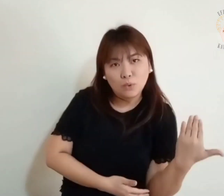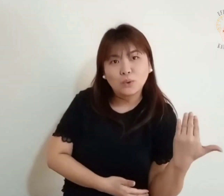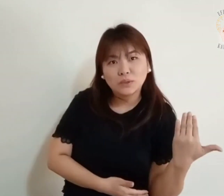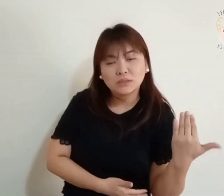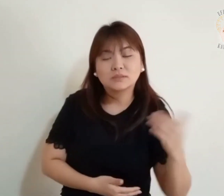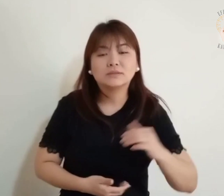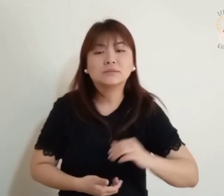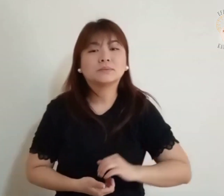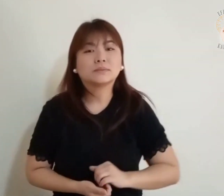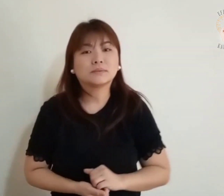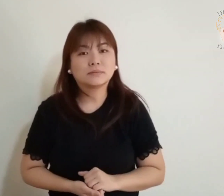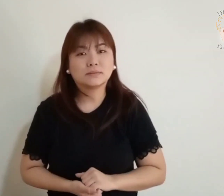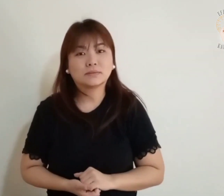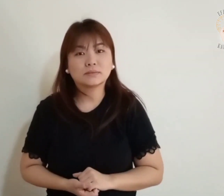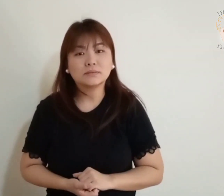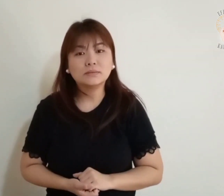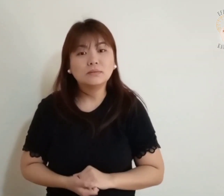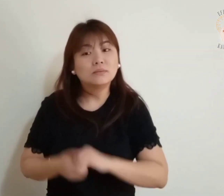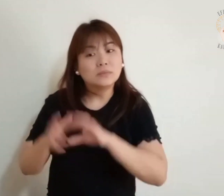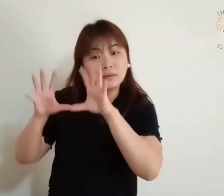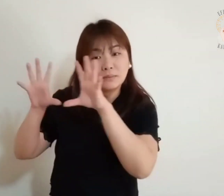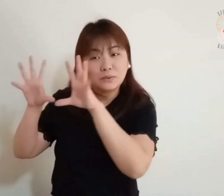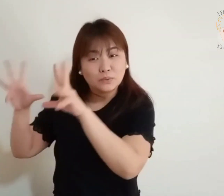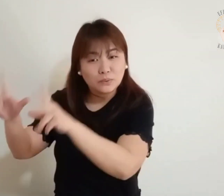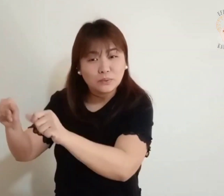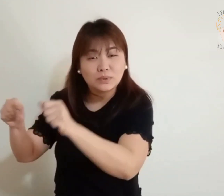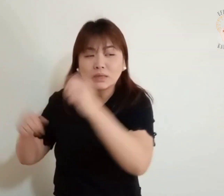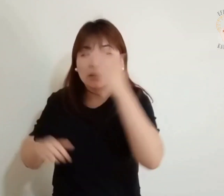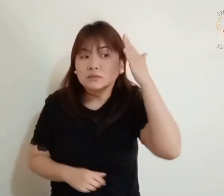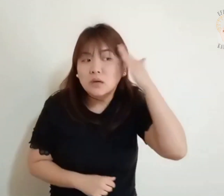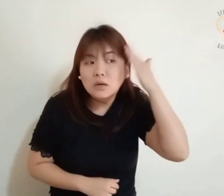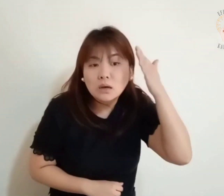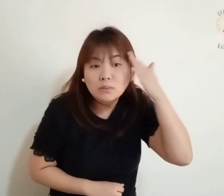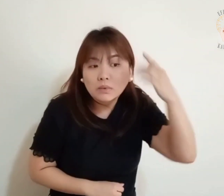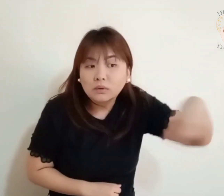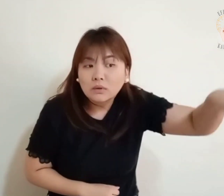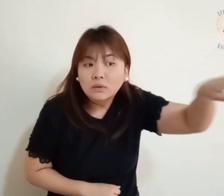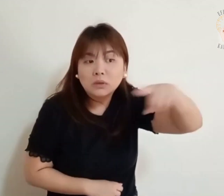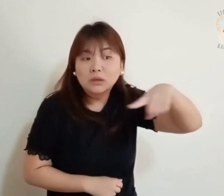Todos Vos odiarão Por causa Do meu nome